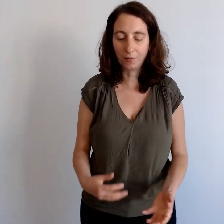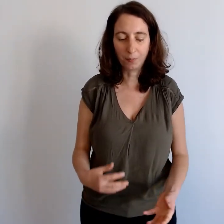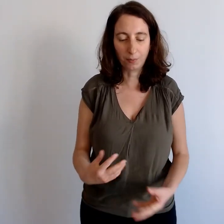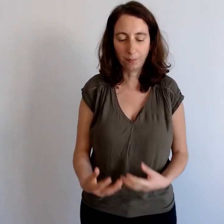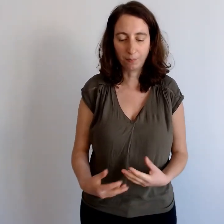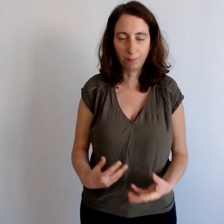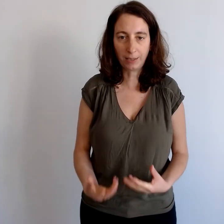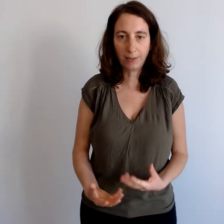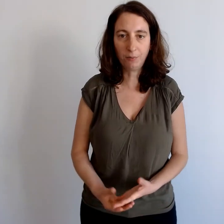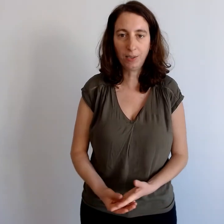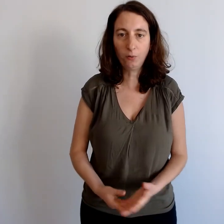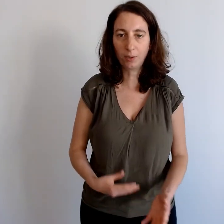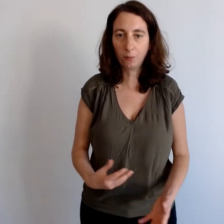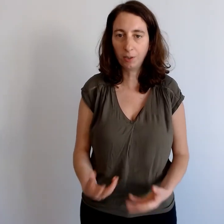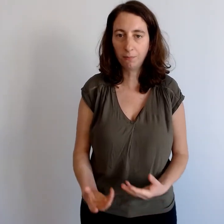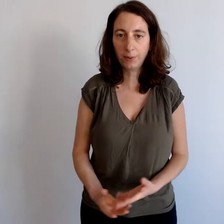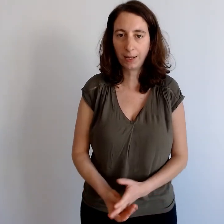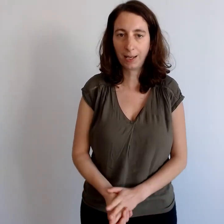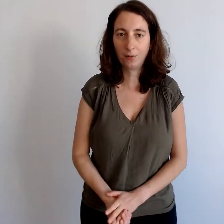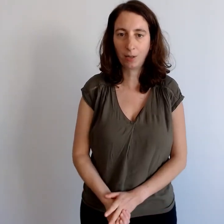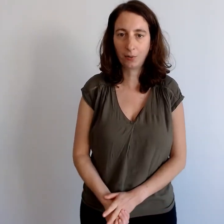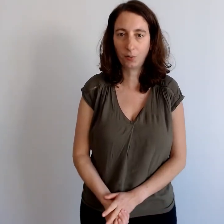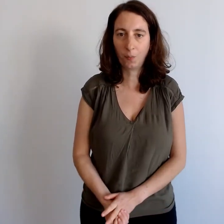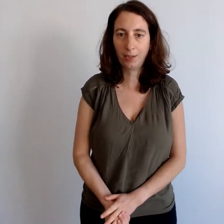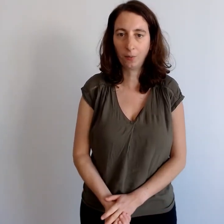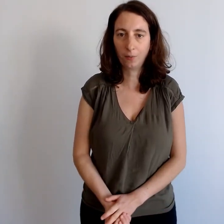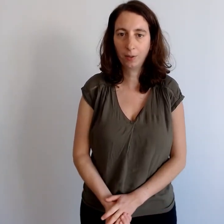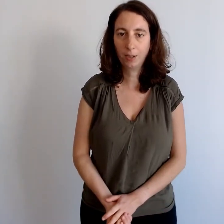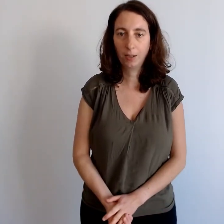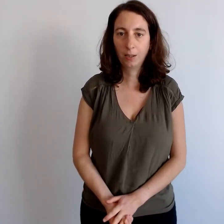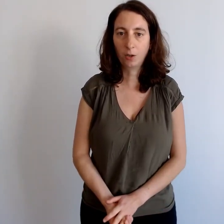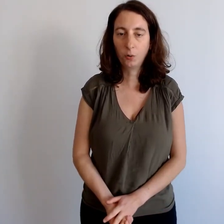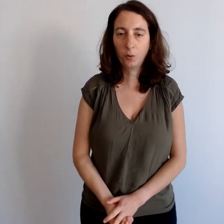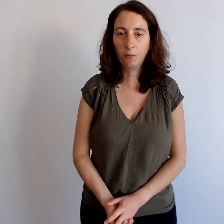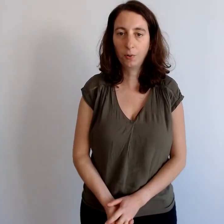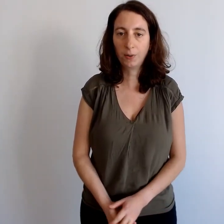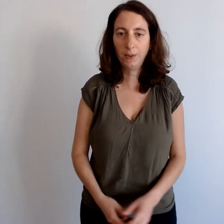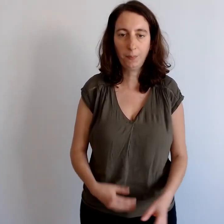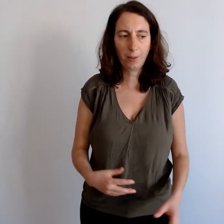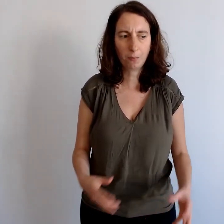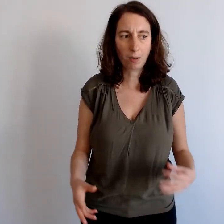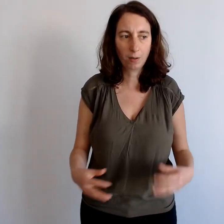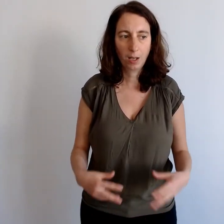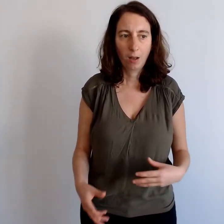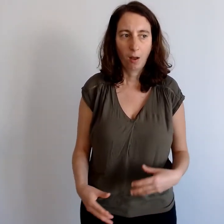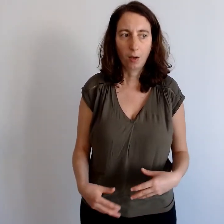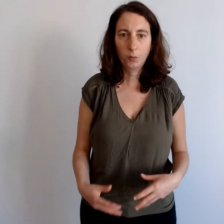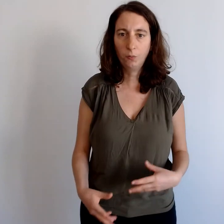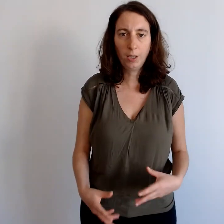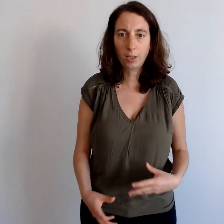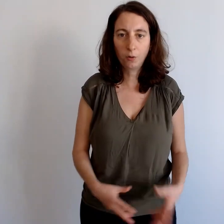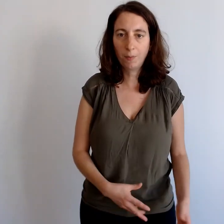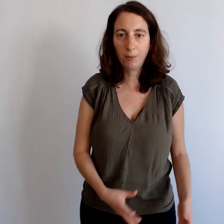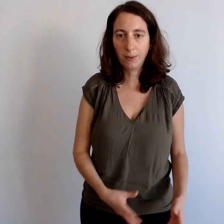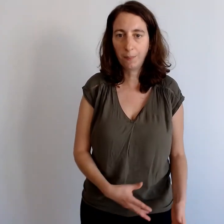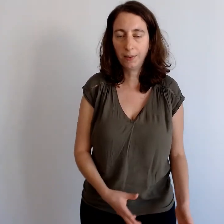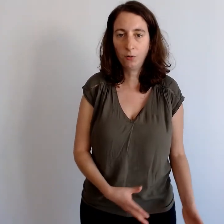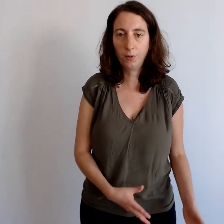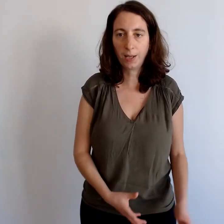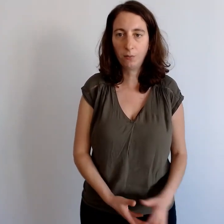Mais, peut-être qu'il une situation qui vous stresse dans l'instant présent, quelque chose que vous anticipez ou un souvenir, quelque chose même qui s'est passé juste il y a deux